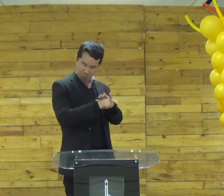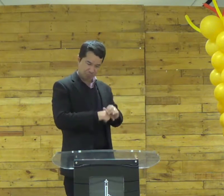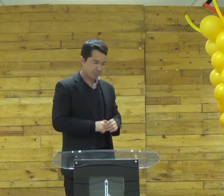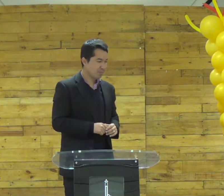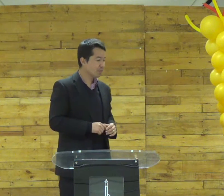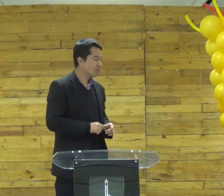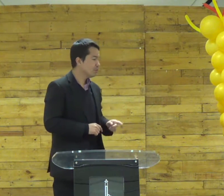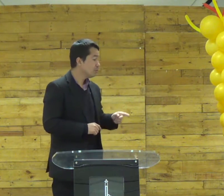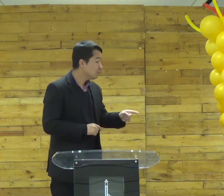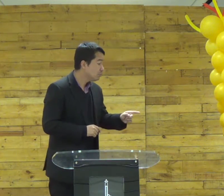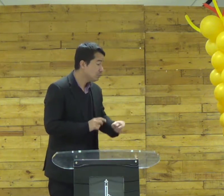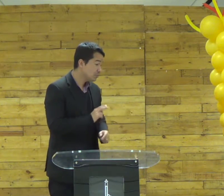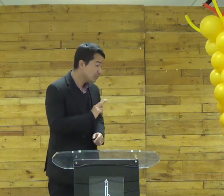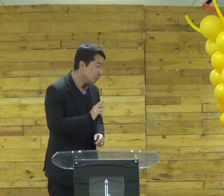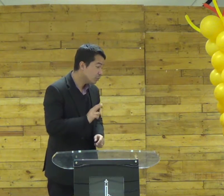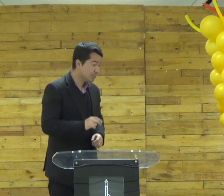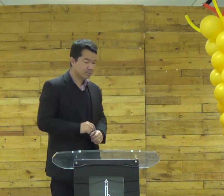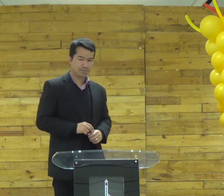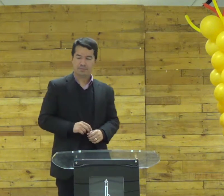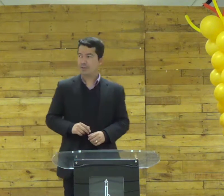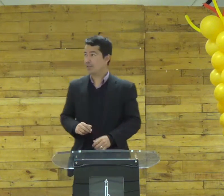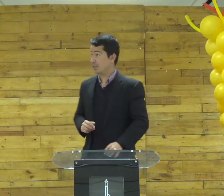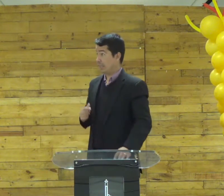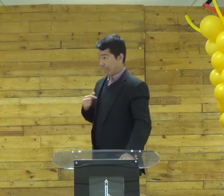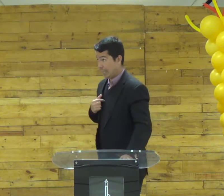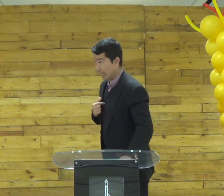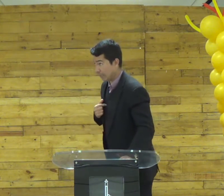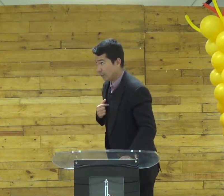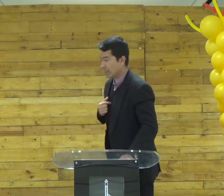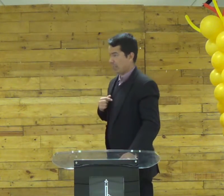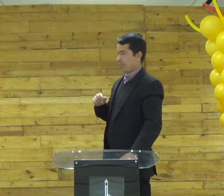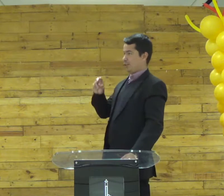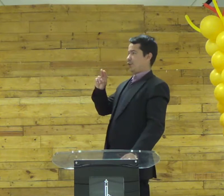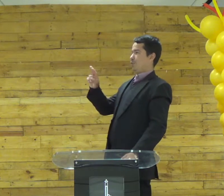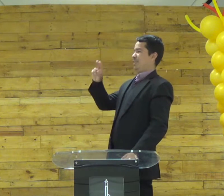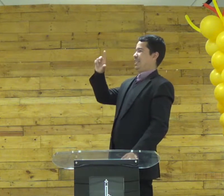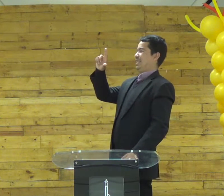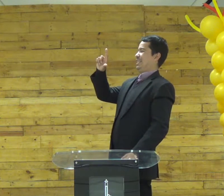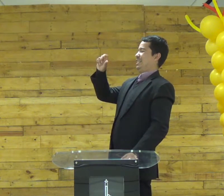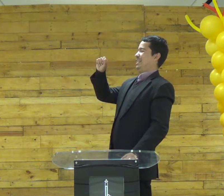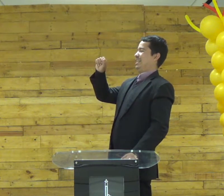os anjos te farão uma pergunta para você como é o seu nome eu o meu nome é